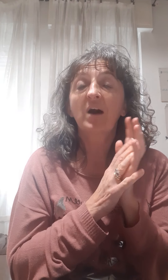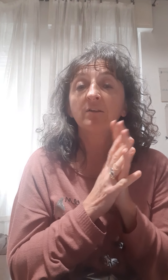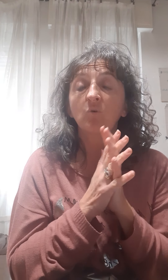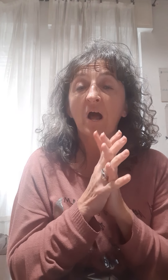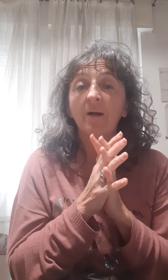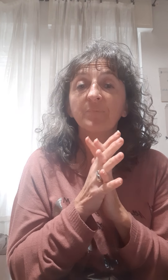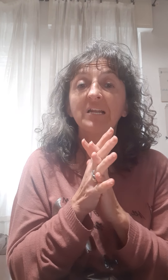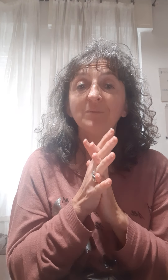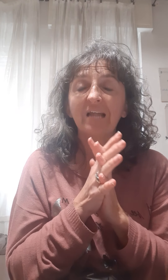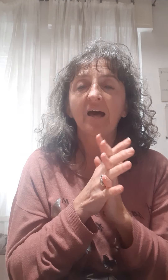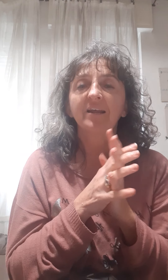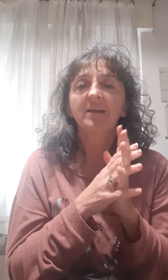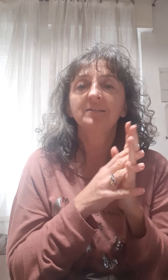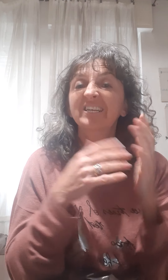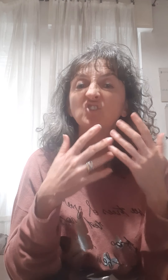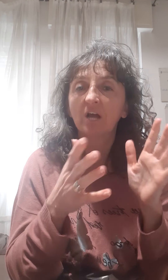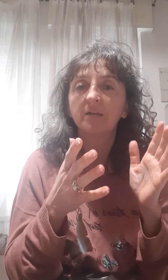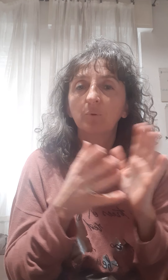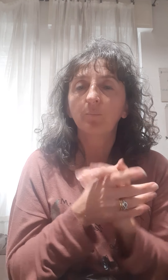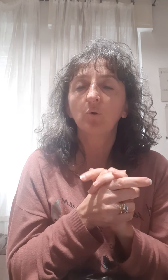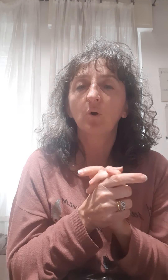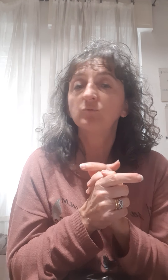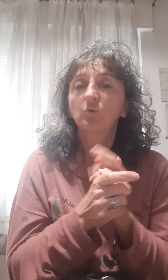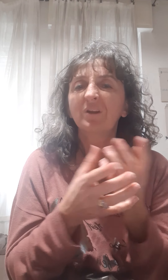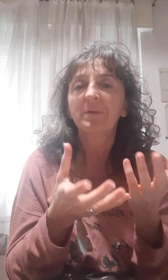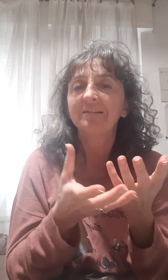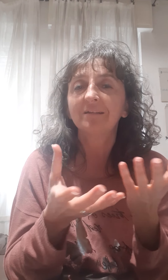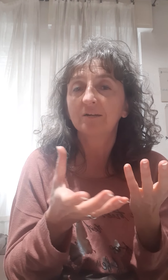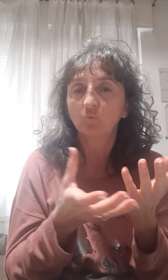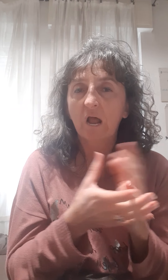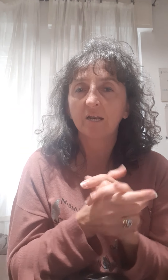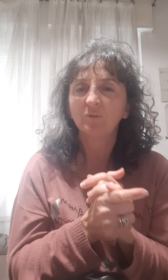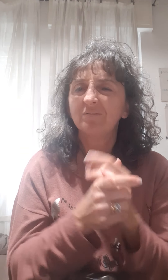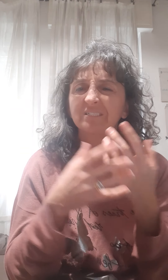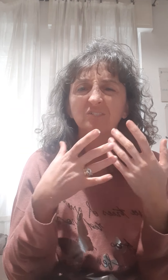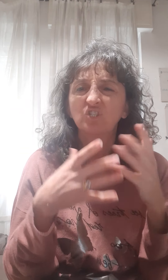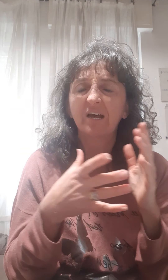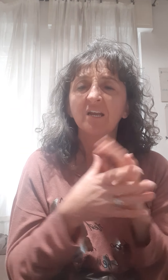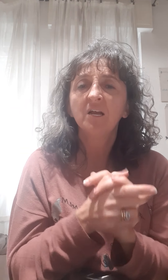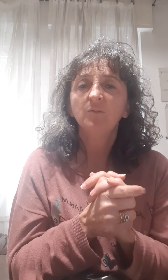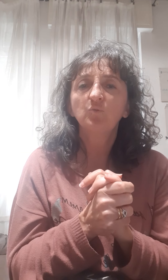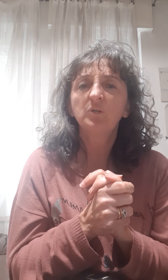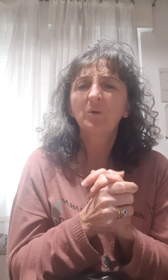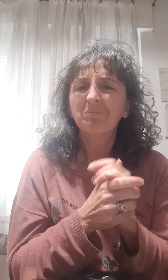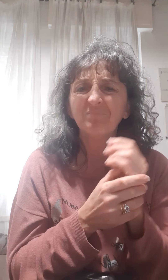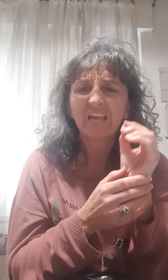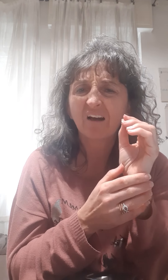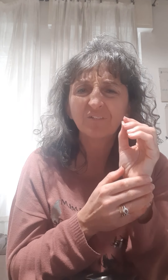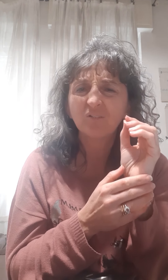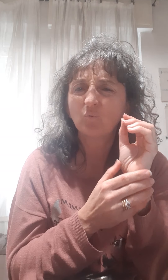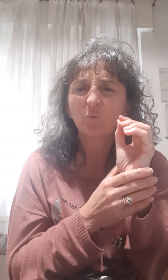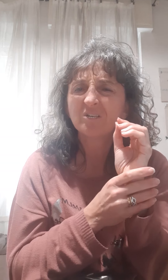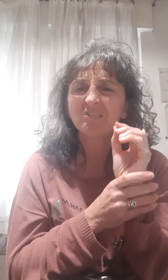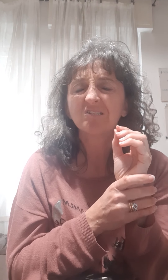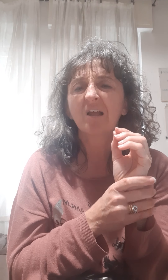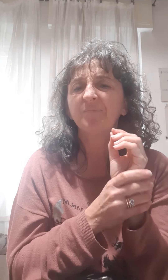vanno a eliminare, scacciare proprio, sono repellenti naturali, quindi va a scacciare tutti quei afidi, tutti quegli insetti